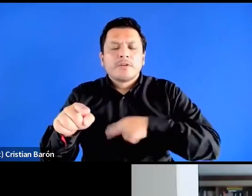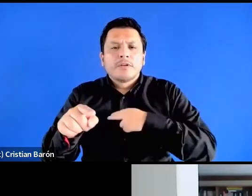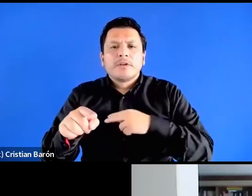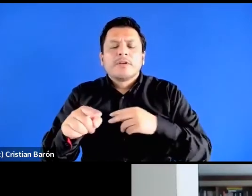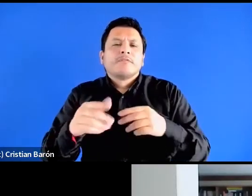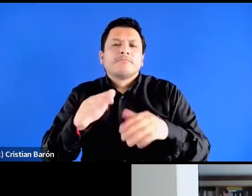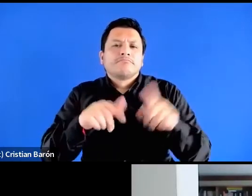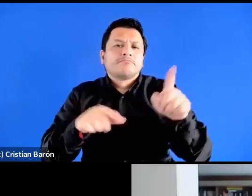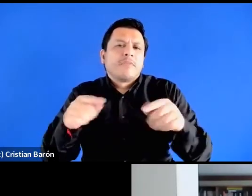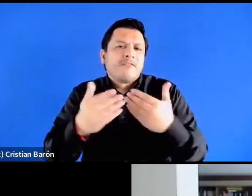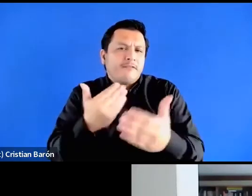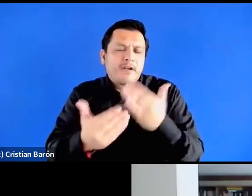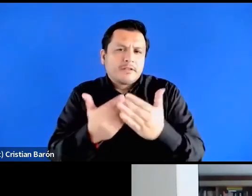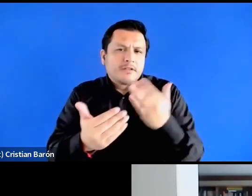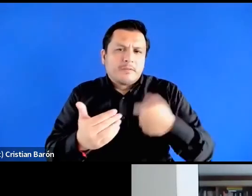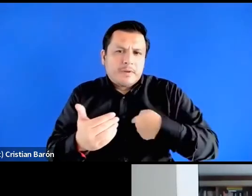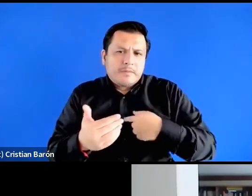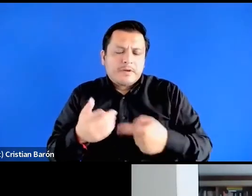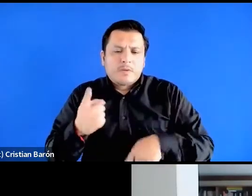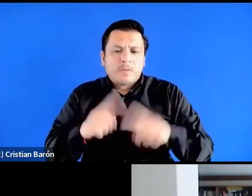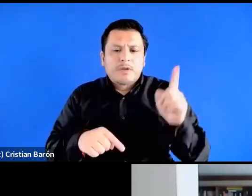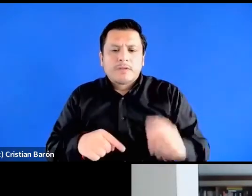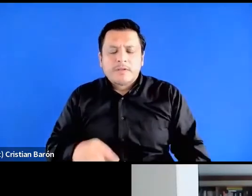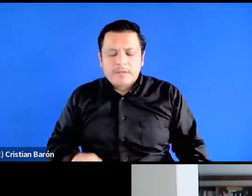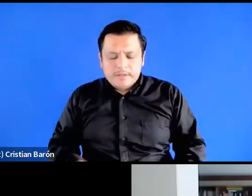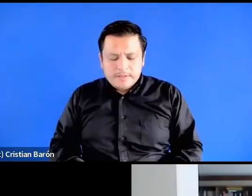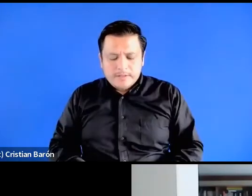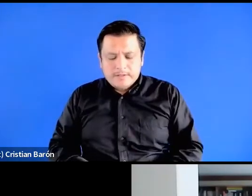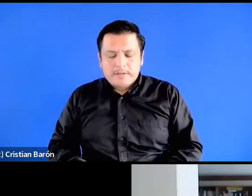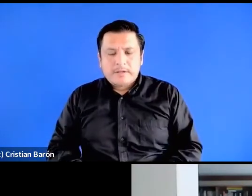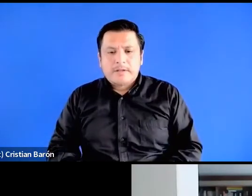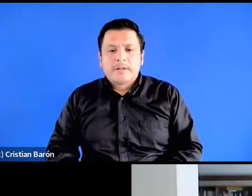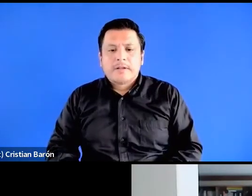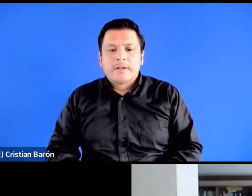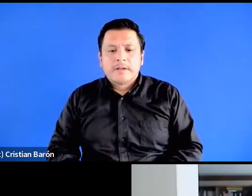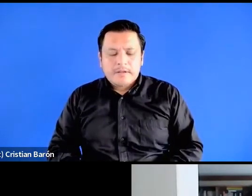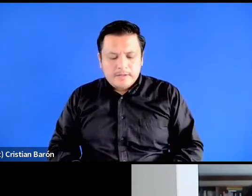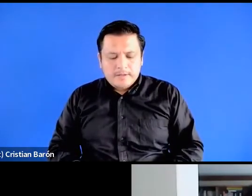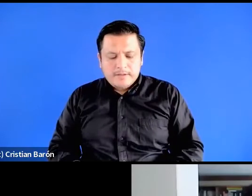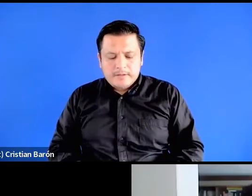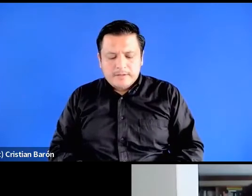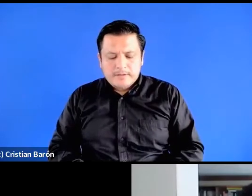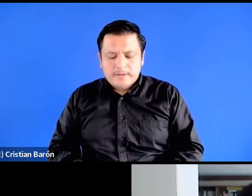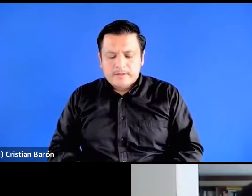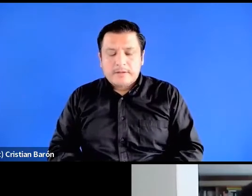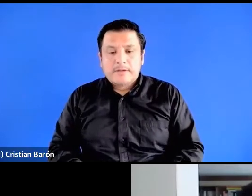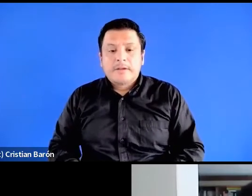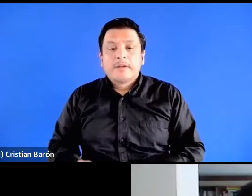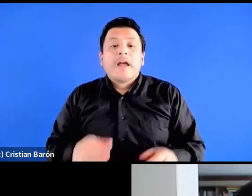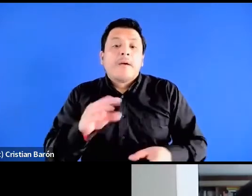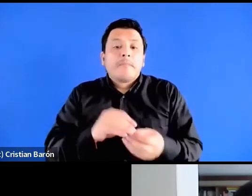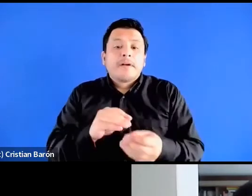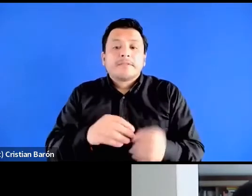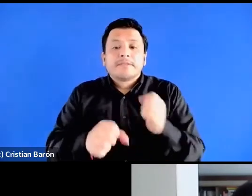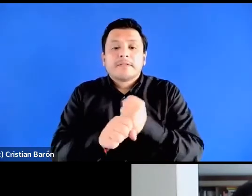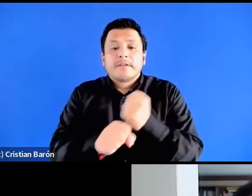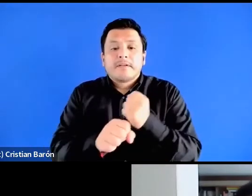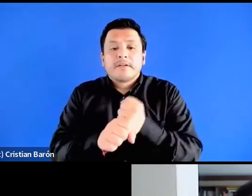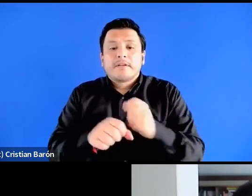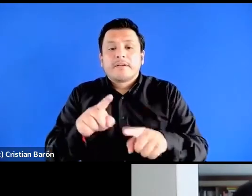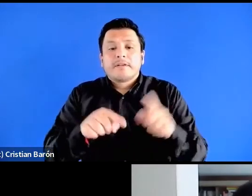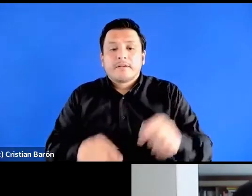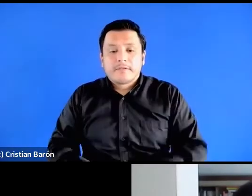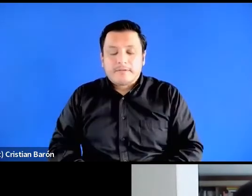tan fácil para mí hablar corto sobre este trabajo al que me siento muy vinculado, me siento muy